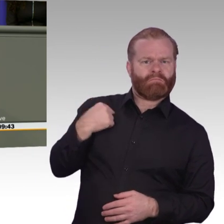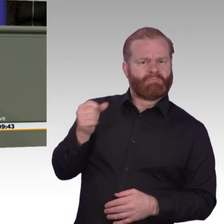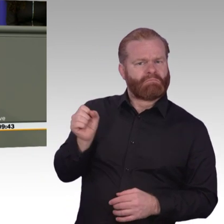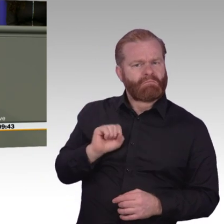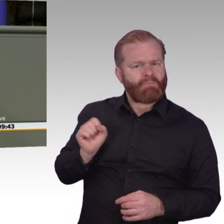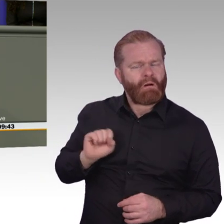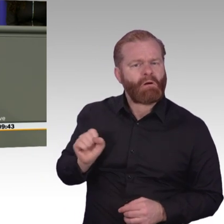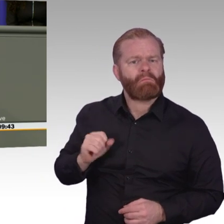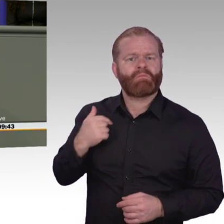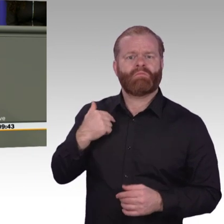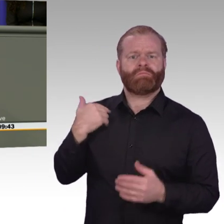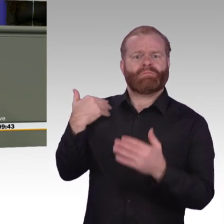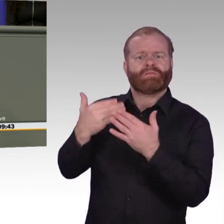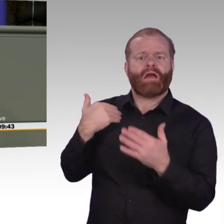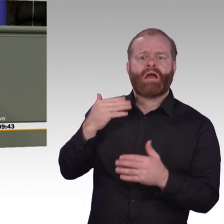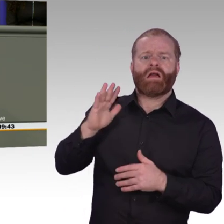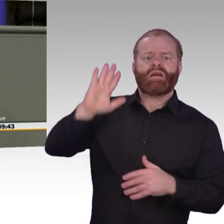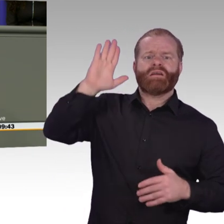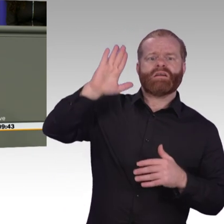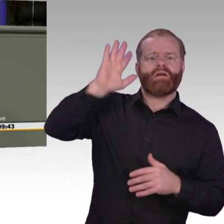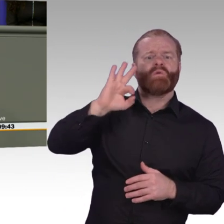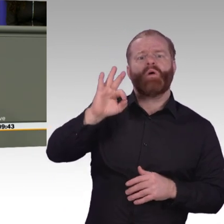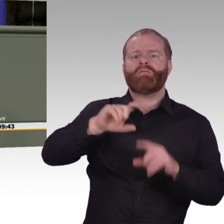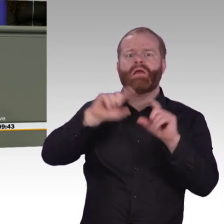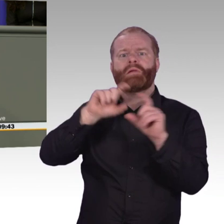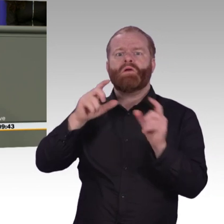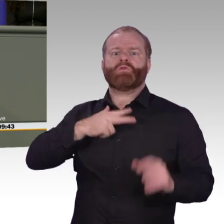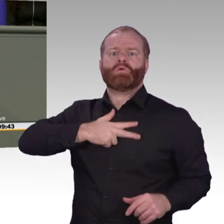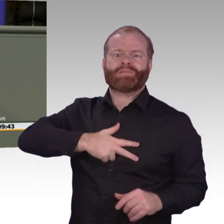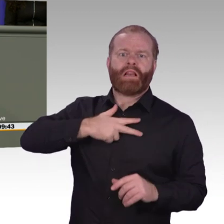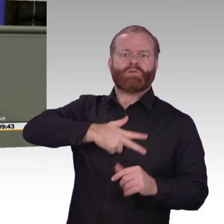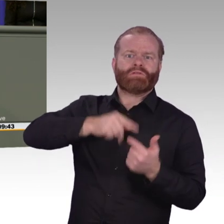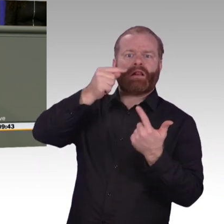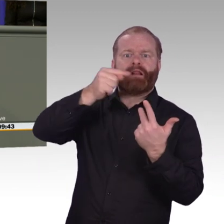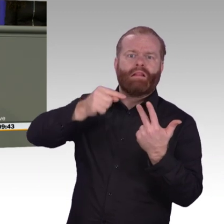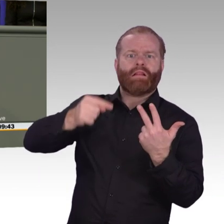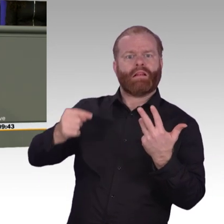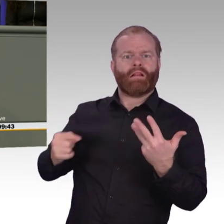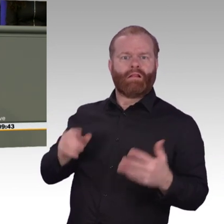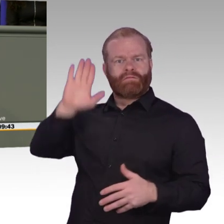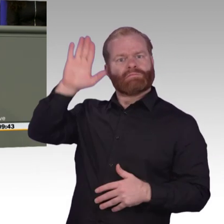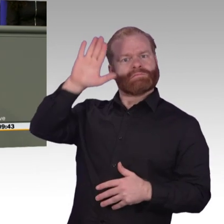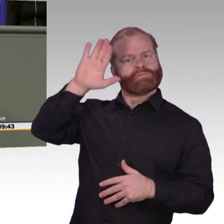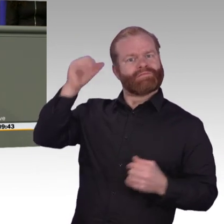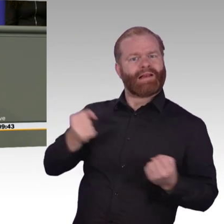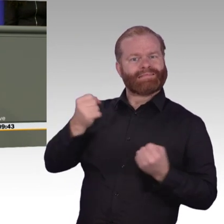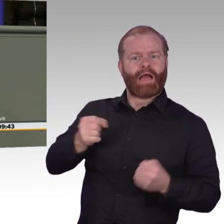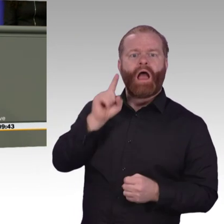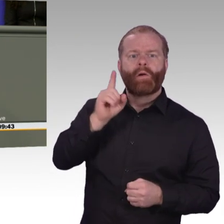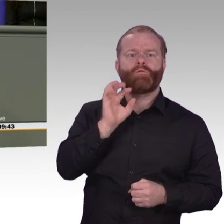wichtigen Sachen, die wir umsetzen müssen. Diese Maßnahmen, die in dieser Strategie enthalten sind, das ist Zukunft Deutschlands. Dafür müssen wir auch